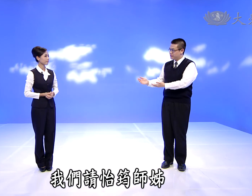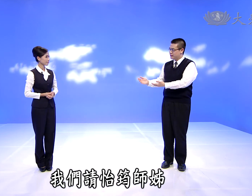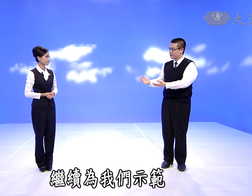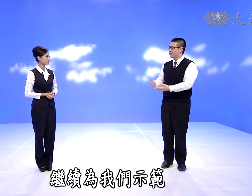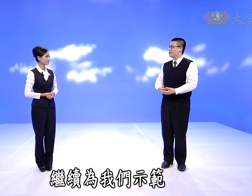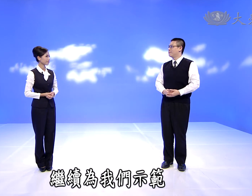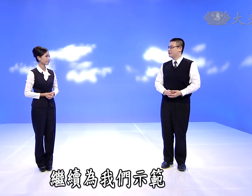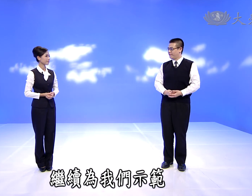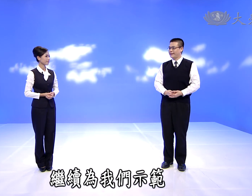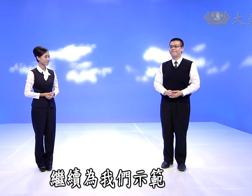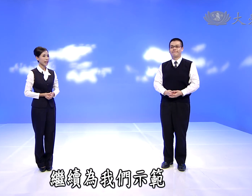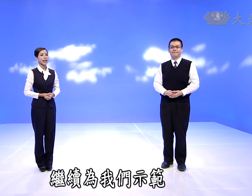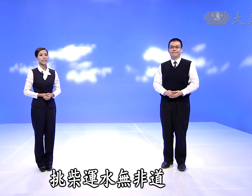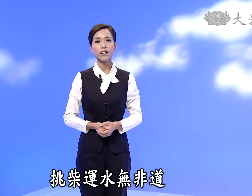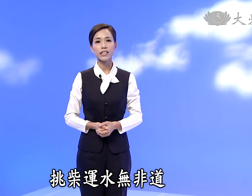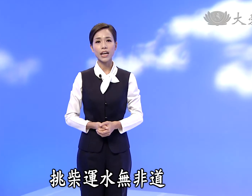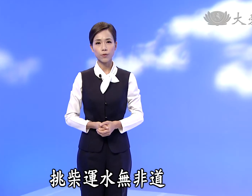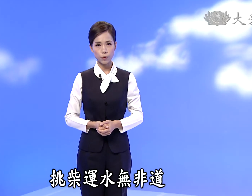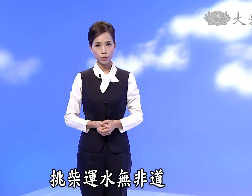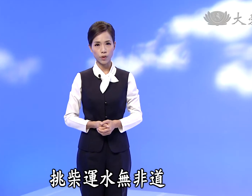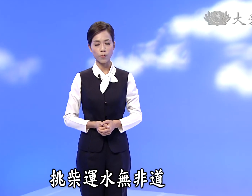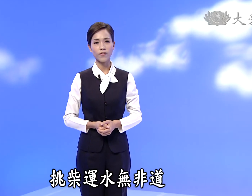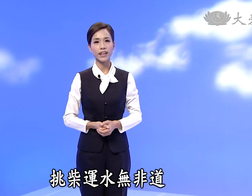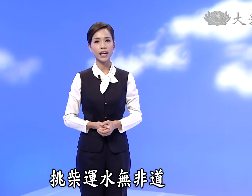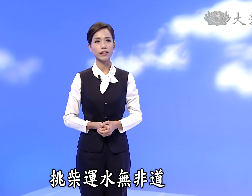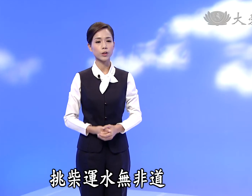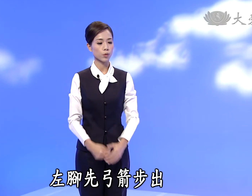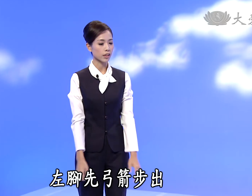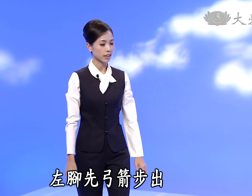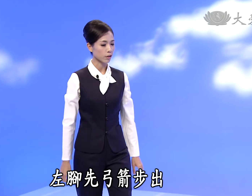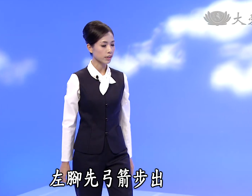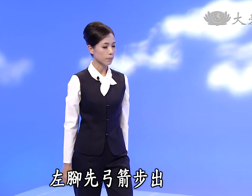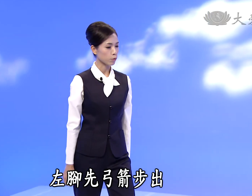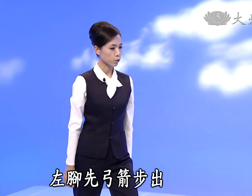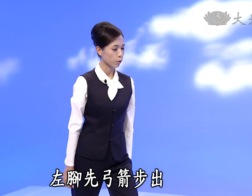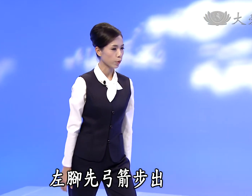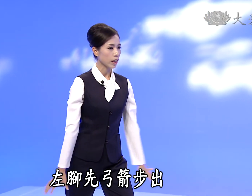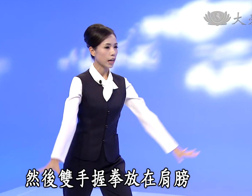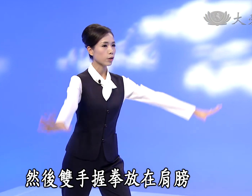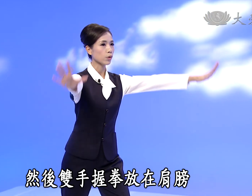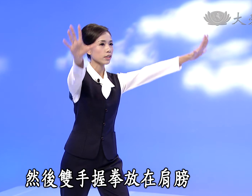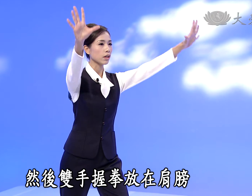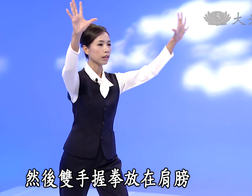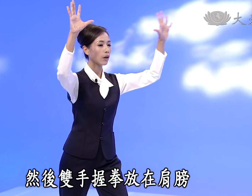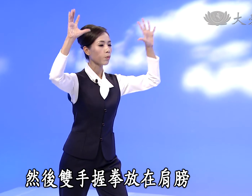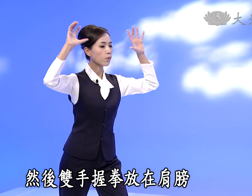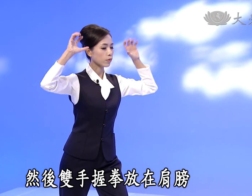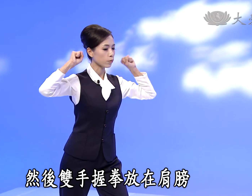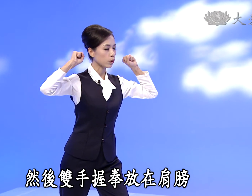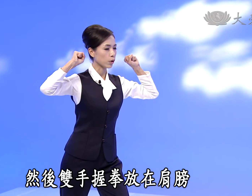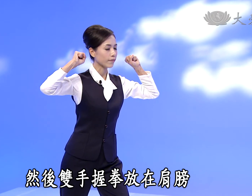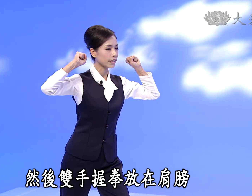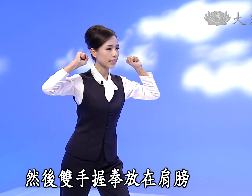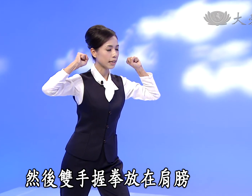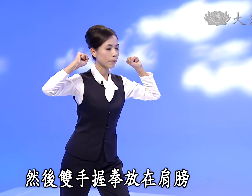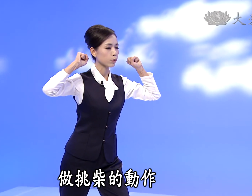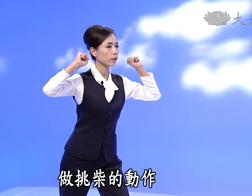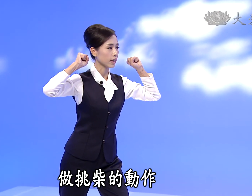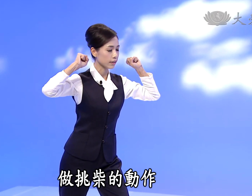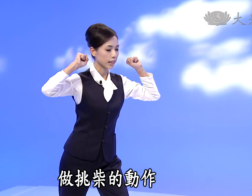姐继续为我们示范挑柴 运水 无飞到左脚先弓箭不出然后双手握拳放在肩膀做挑柴的